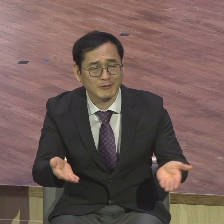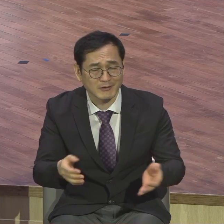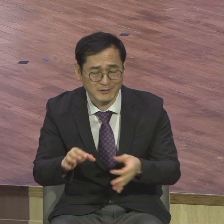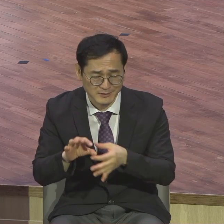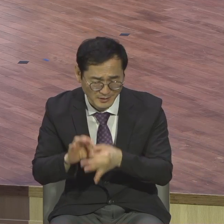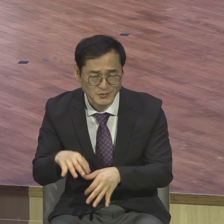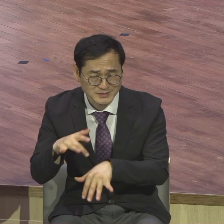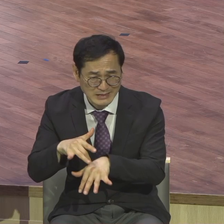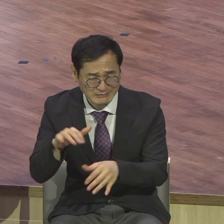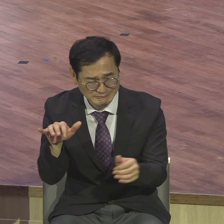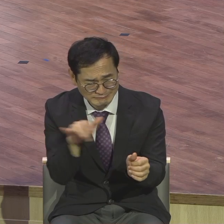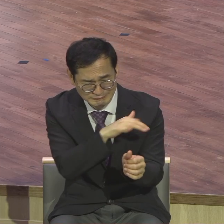고도의 전략입니다